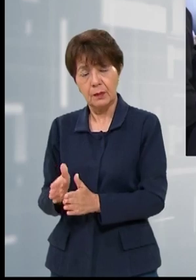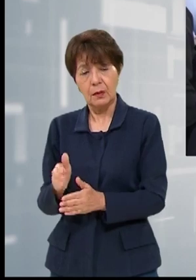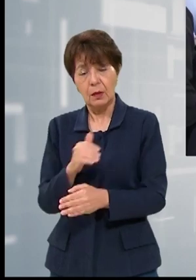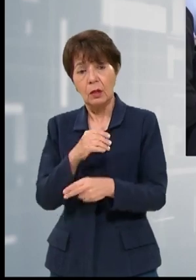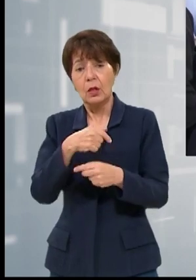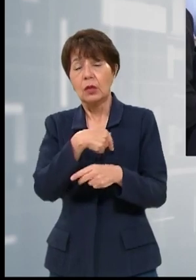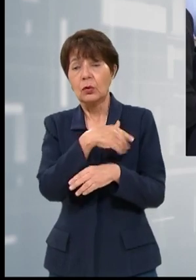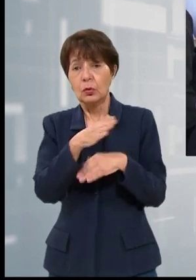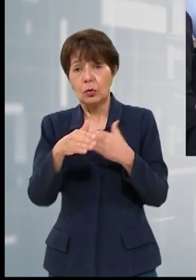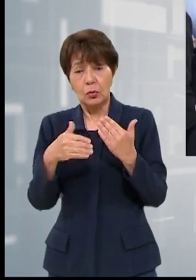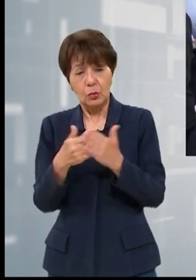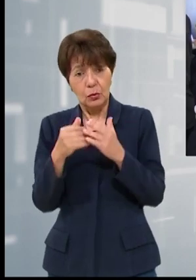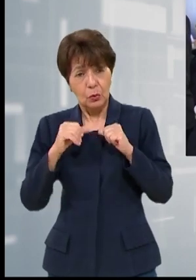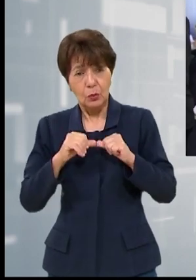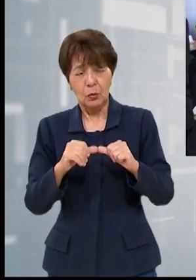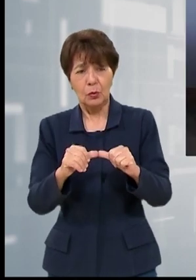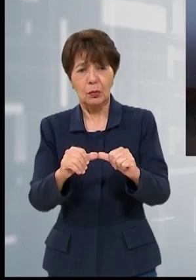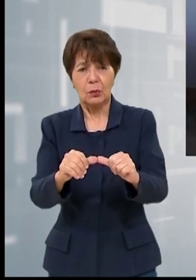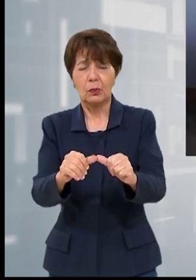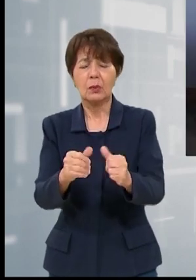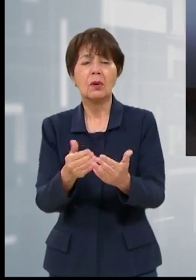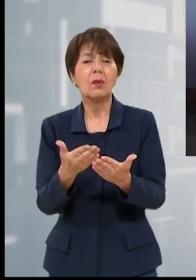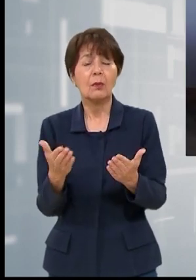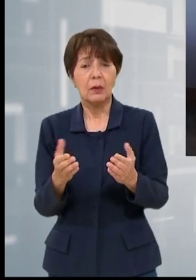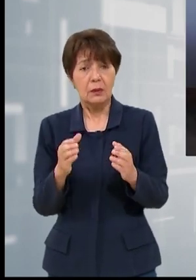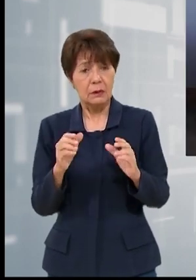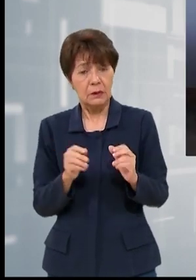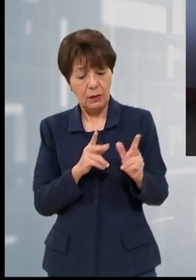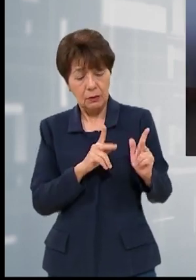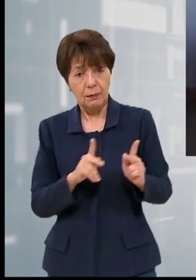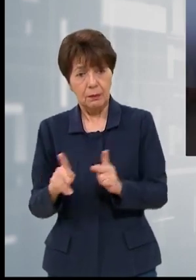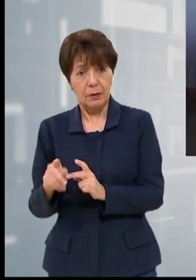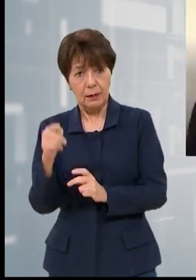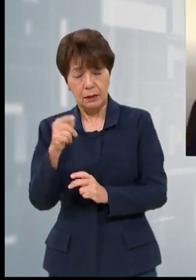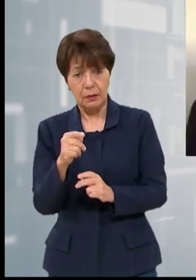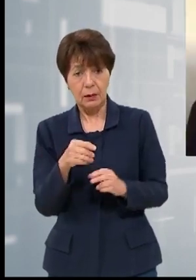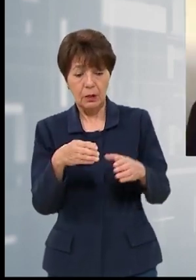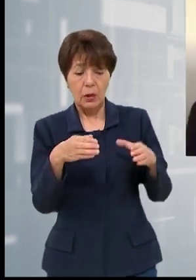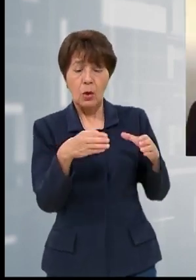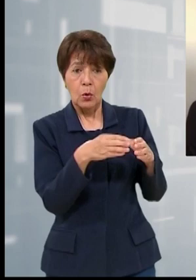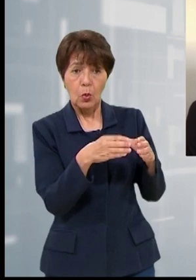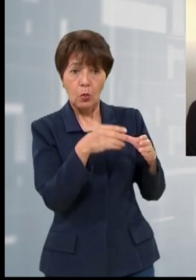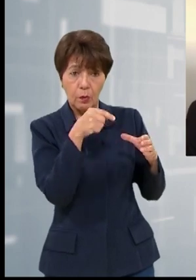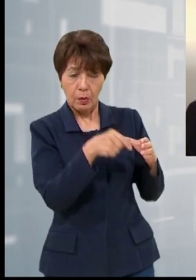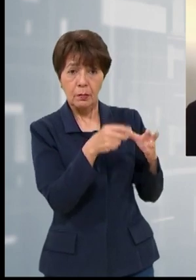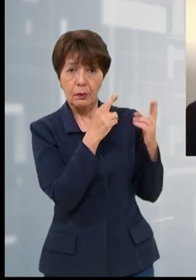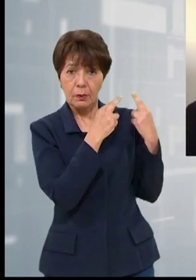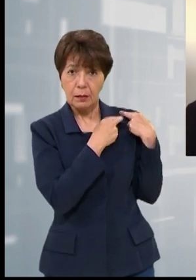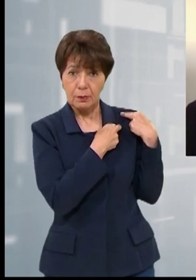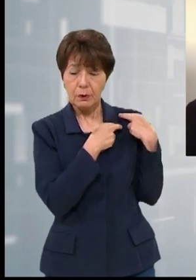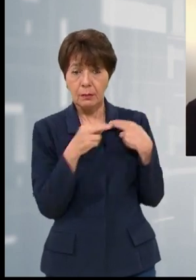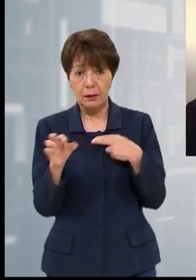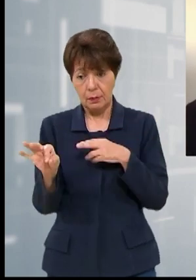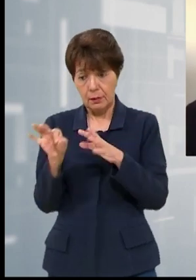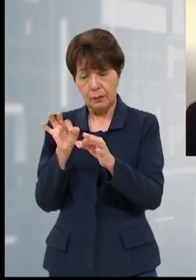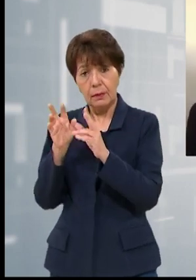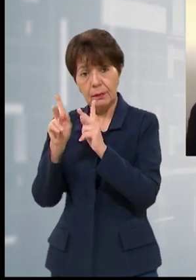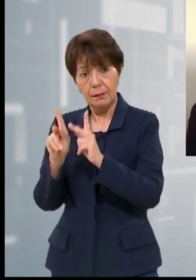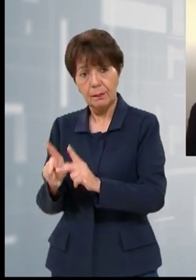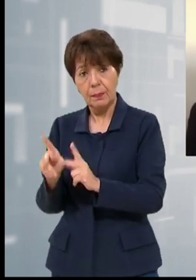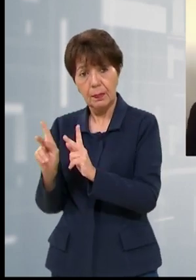Díaz continúan en este camino e indican cómo ha sido el accionar de la Junta Nominadora. Sí, eso es parte del proceso de Junta Nominadora. Se encuentra